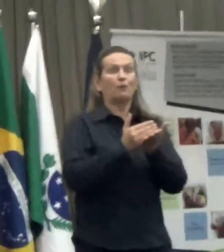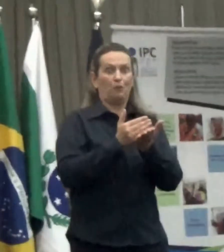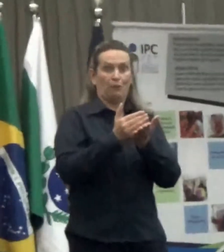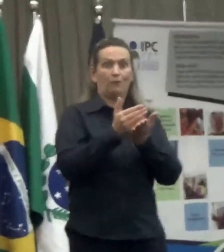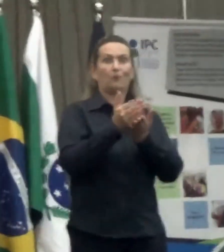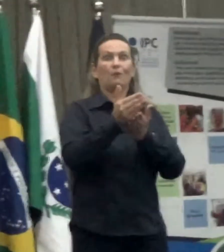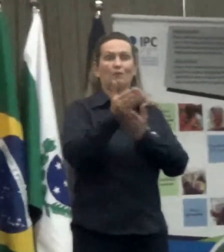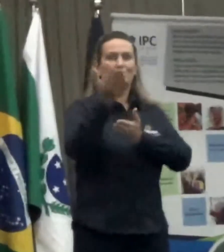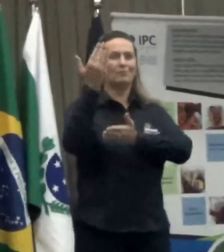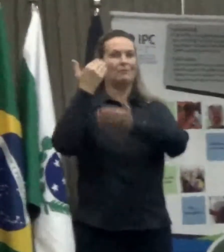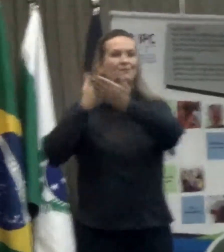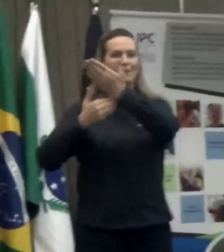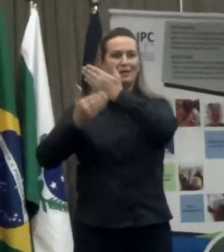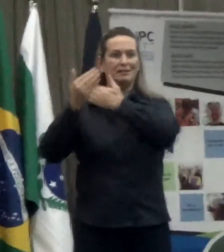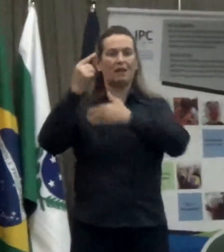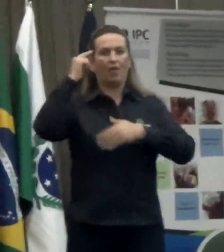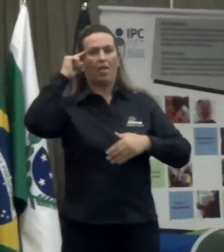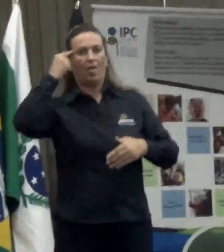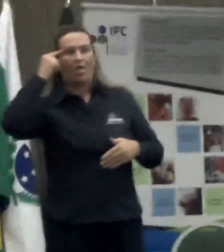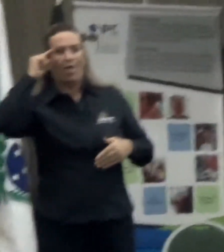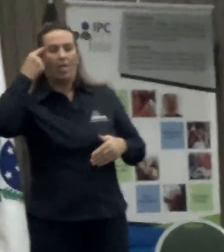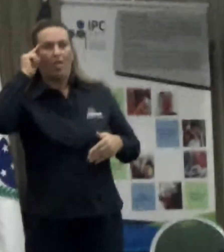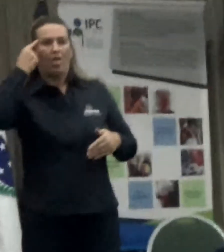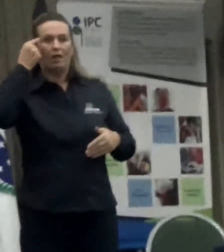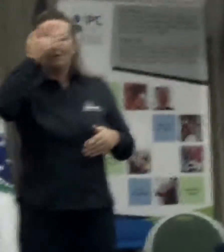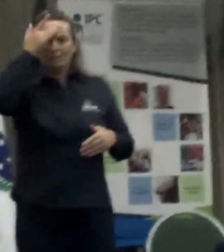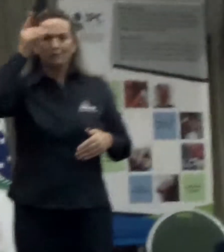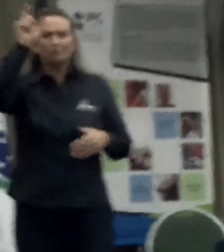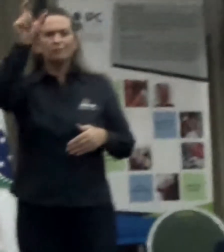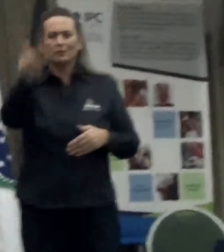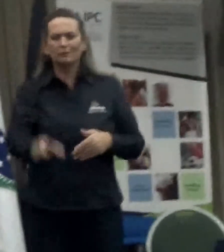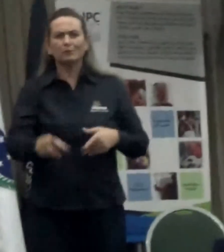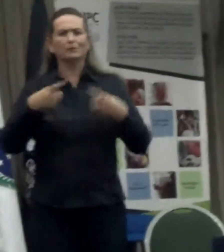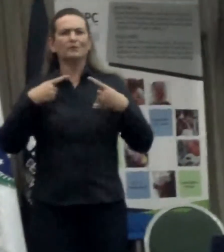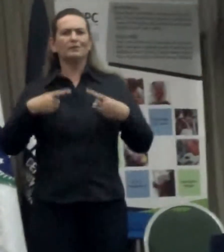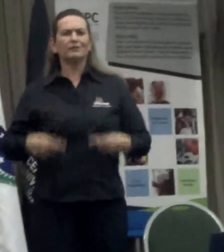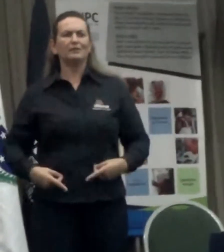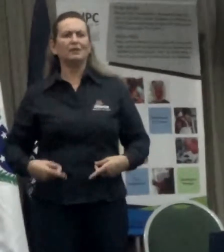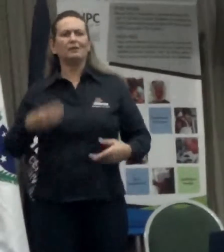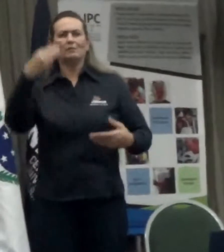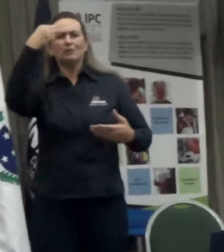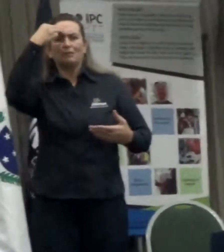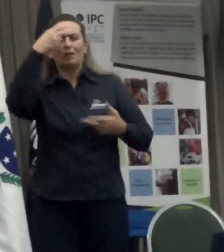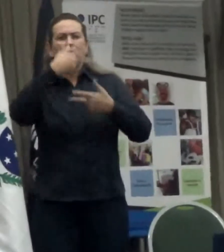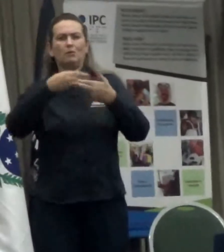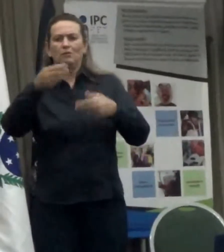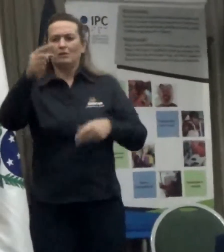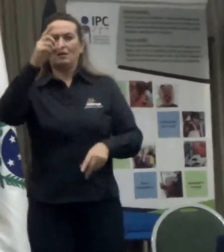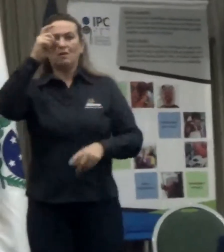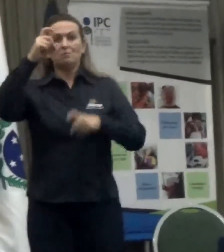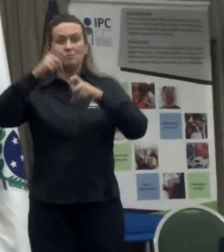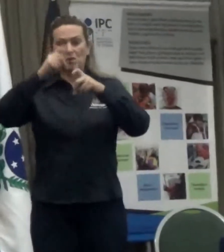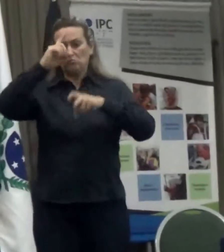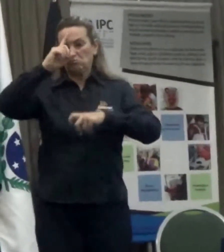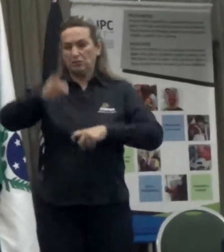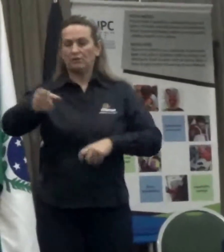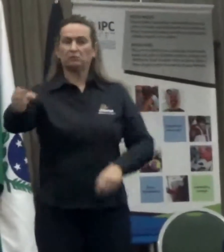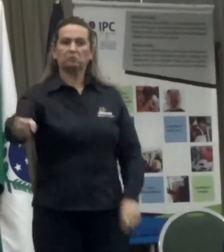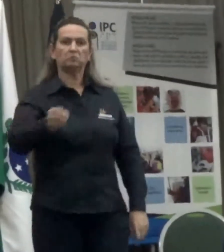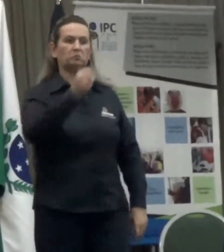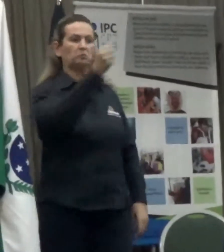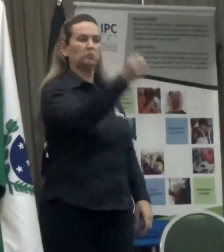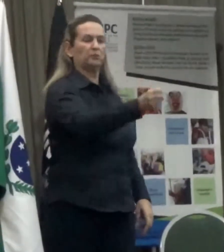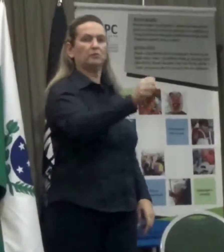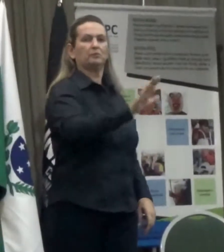Franco Basaglia, nos anos 70. O psiquiatra italiano iniciou essa ideia de que as pessoas com deficiência mental têm o